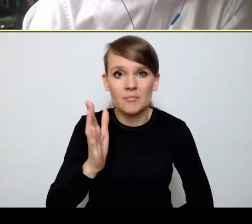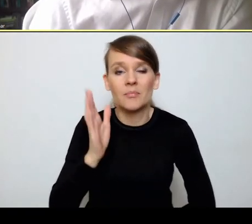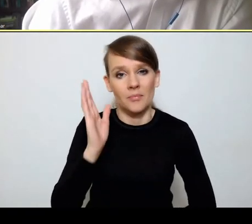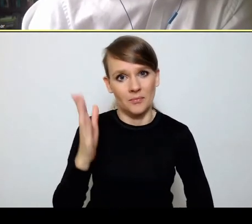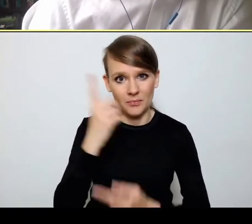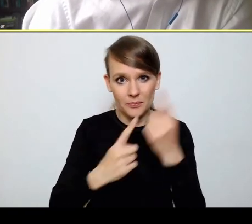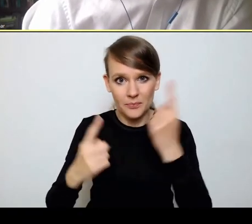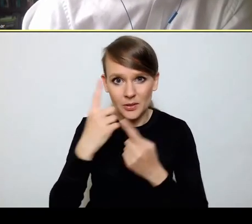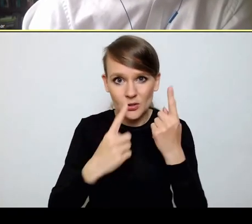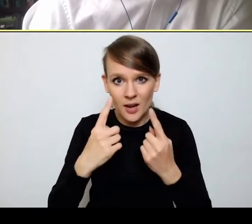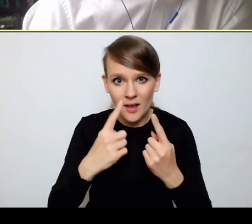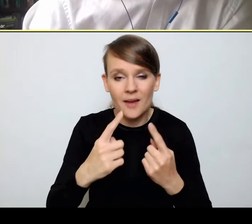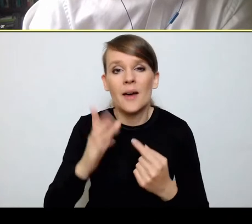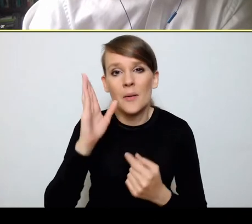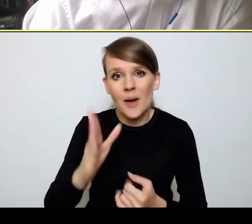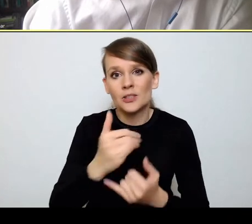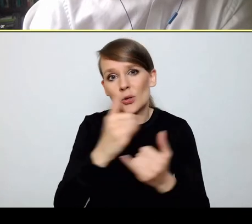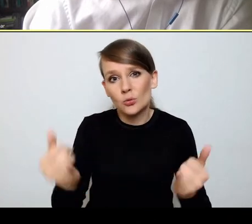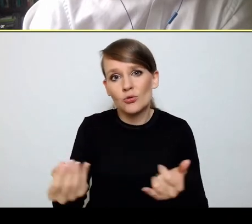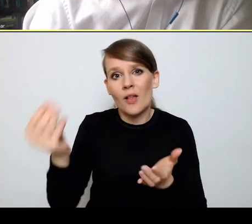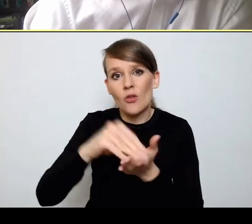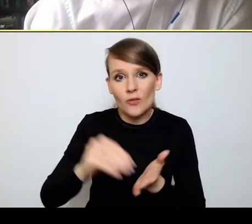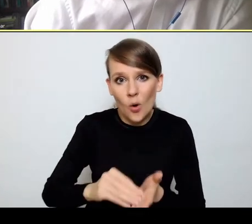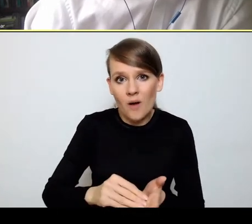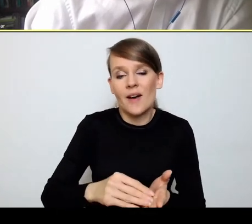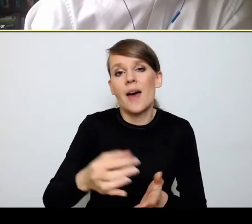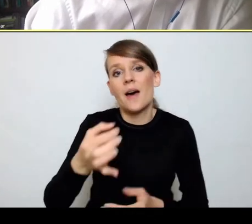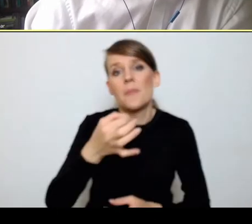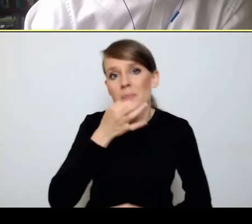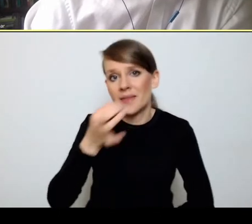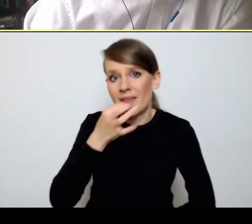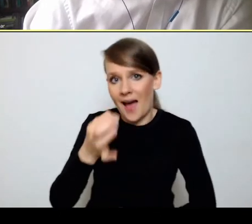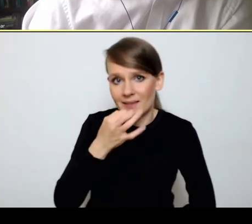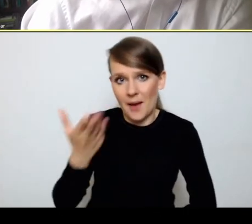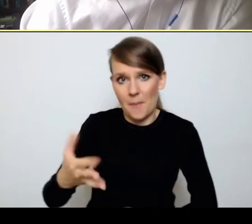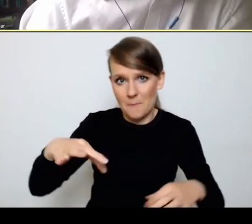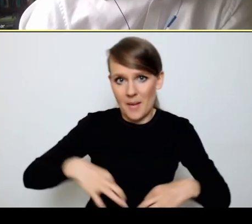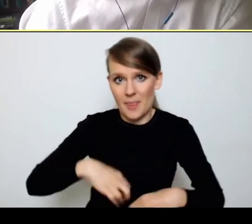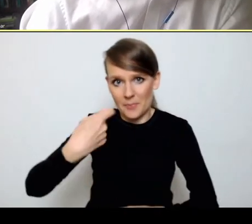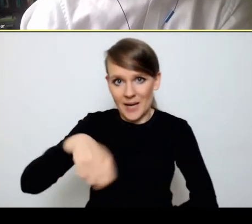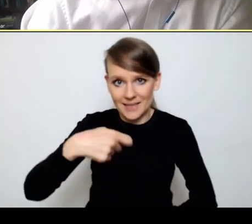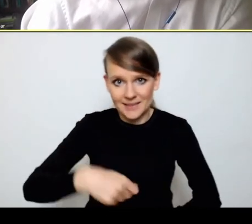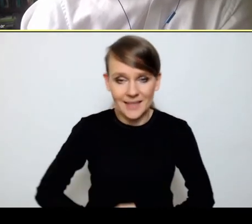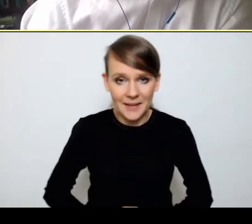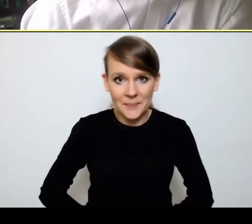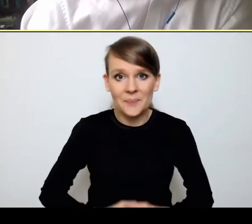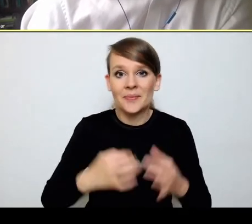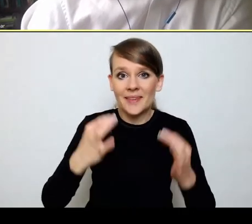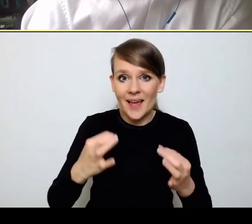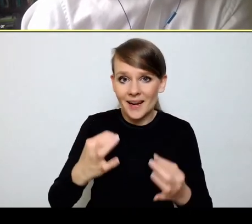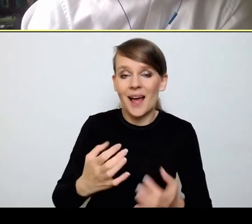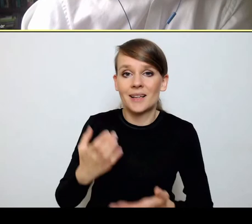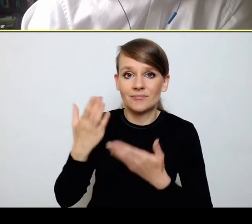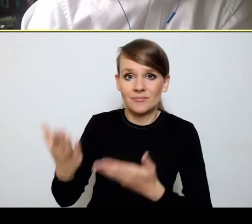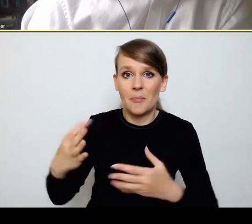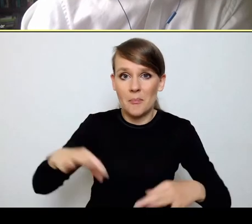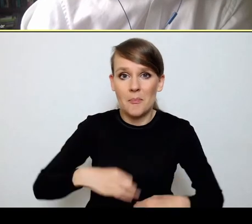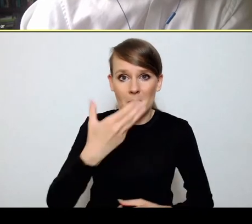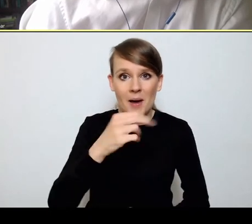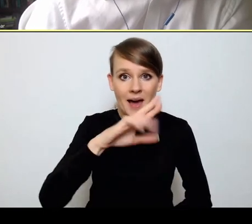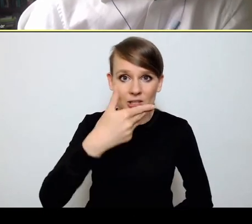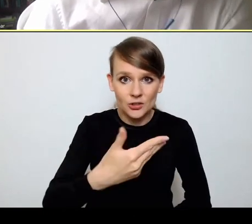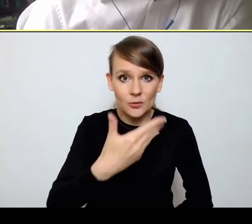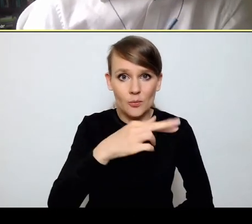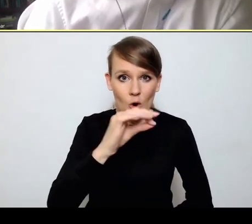że spłyną do nas różne dodatkowe pytania do pana prezydenta. Oddaję mniejszym głos panu Marcinowi